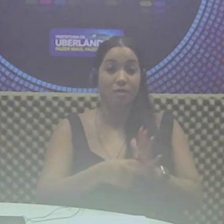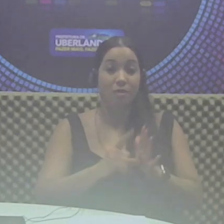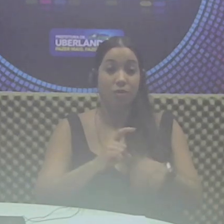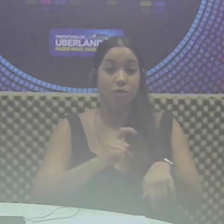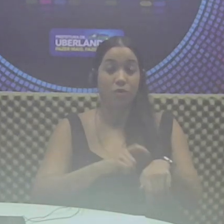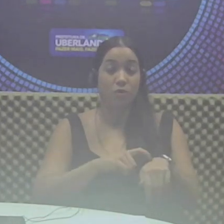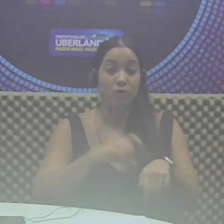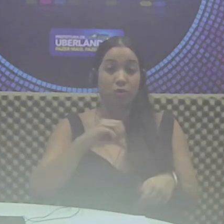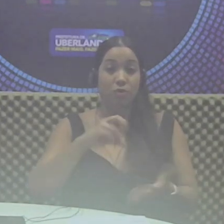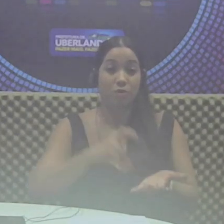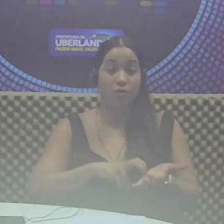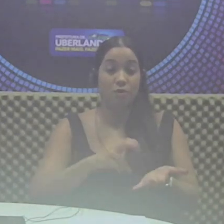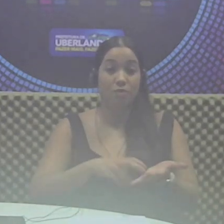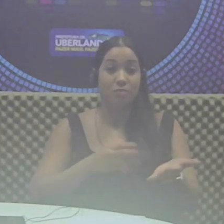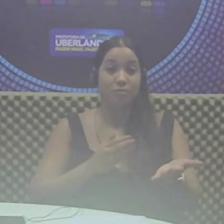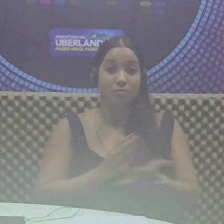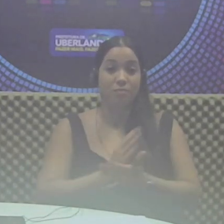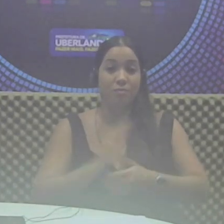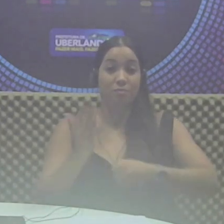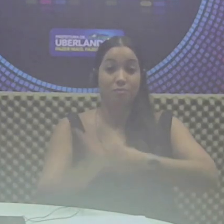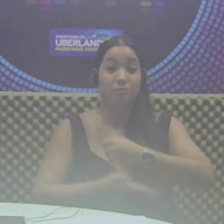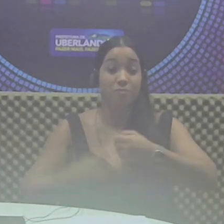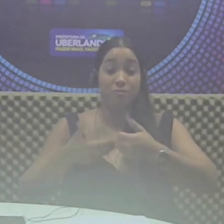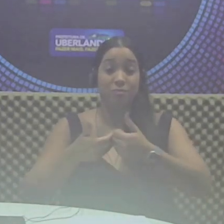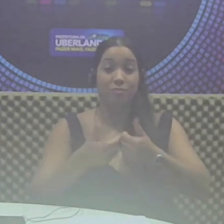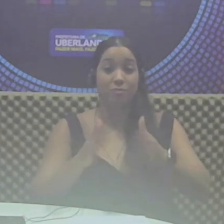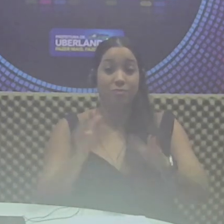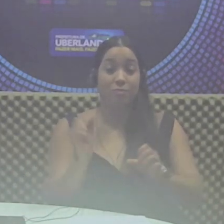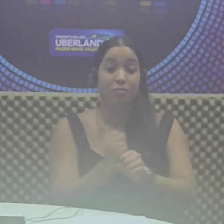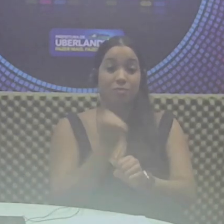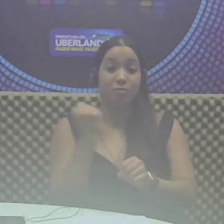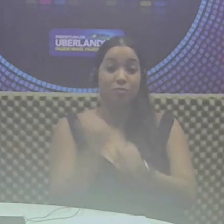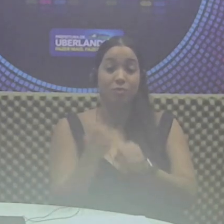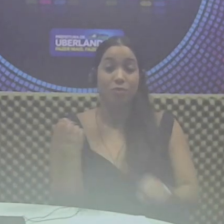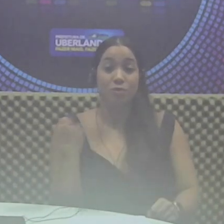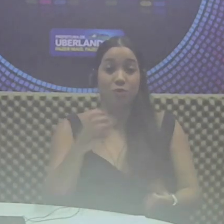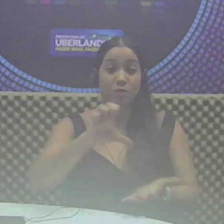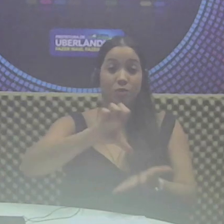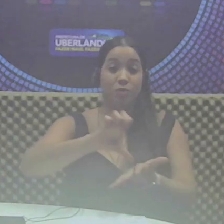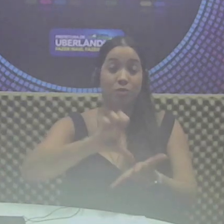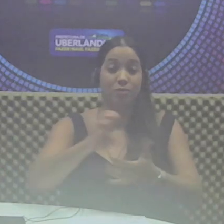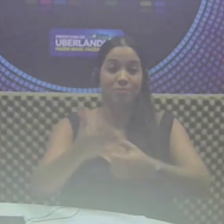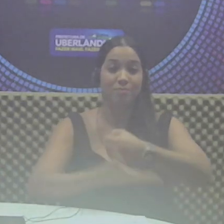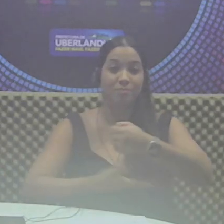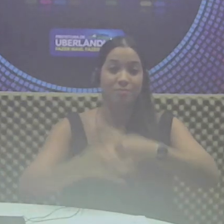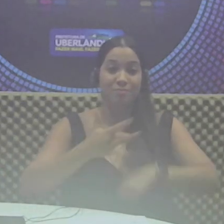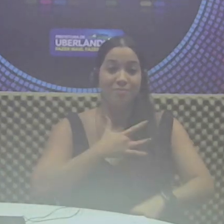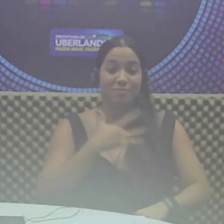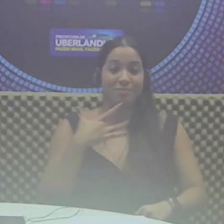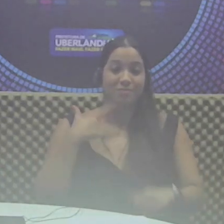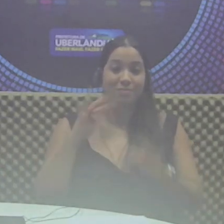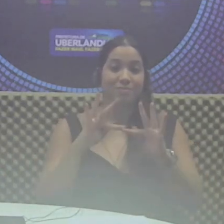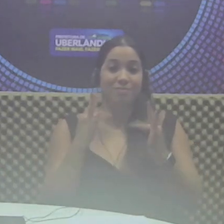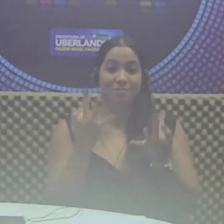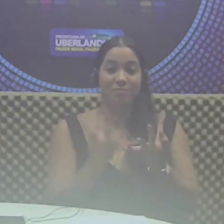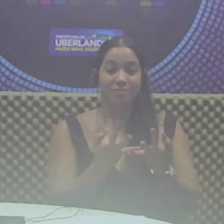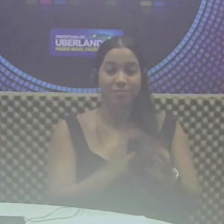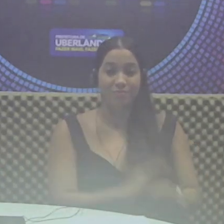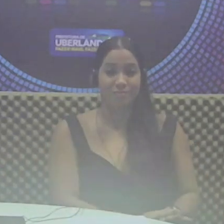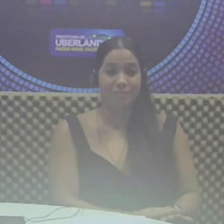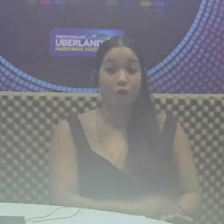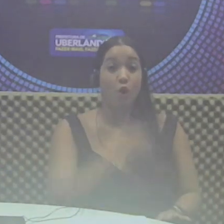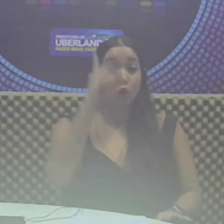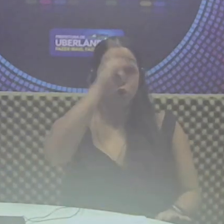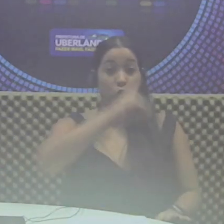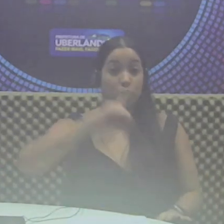haverá o lançamento da pedra fundamental para a construção da nova unidade básica de saúde da família. No domingo,